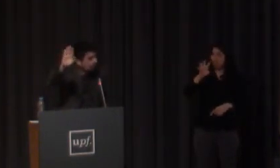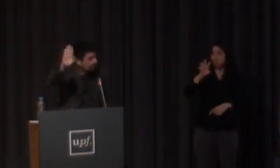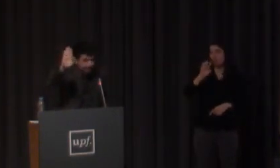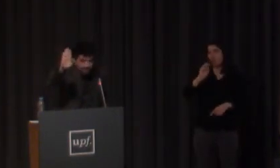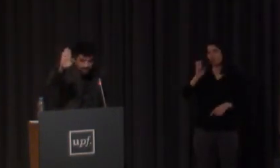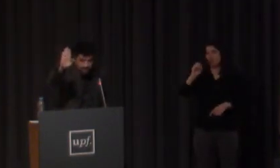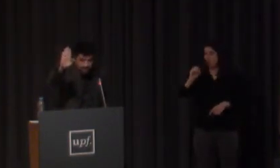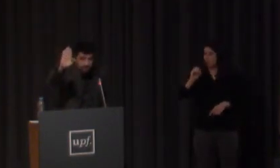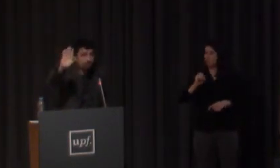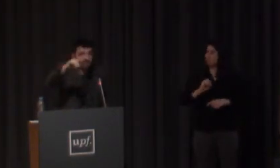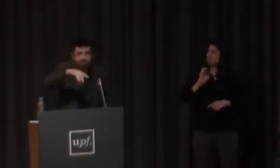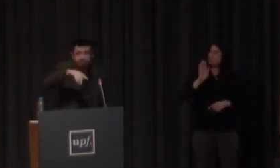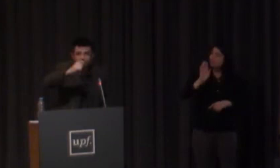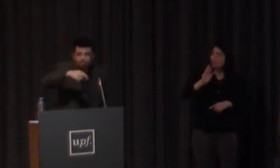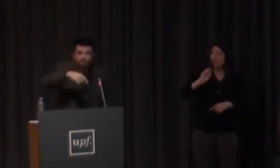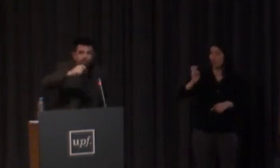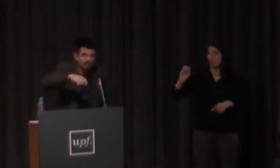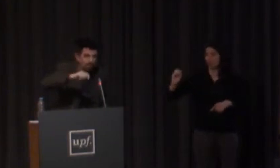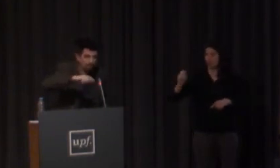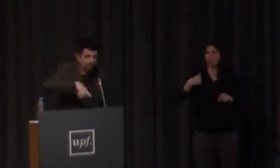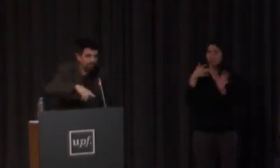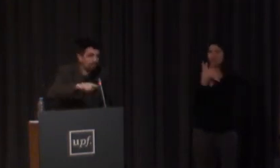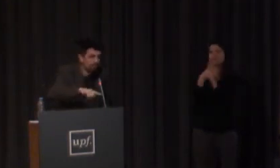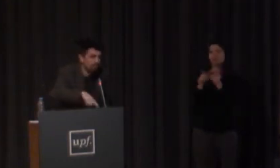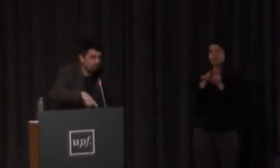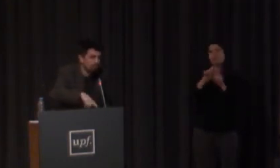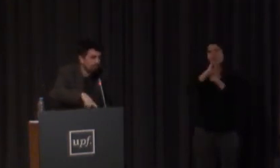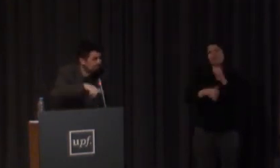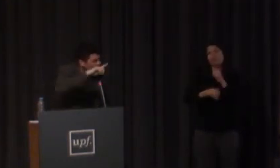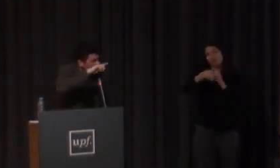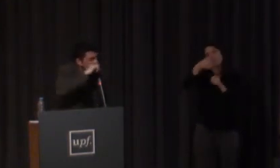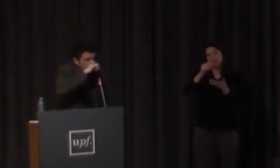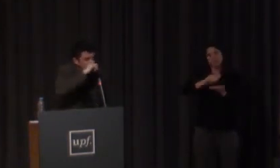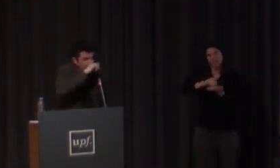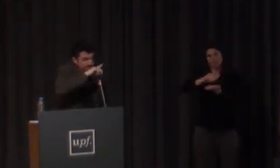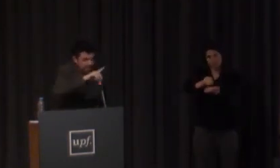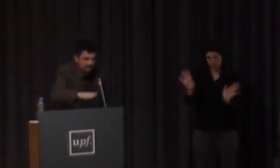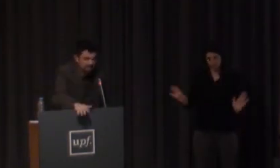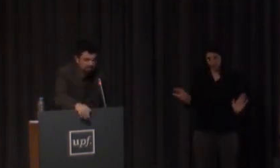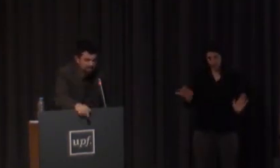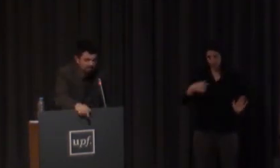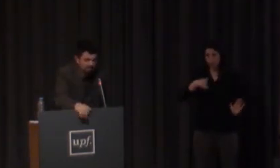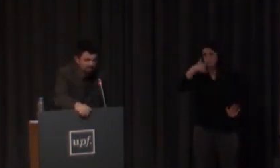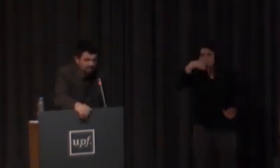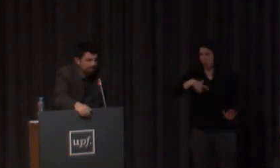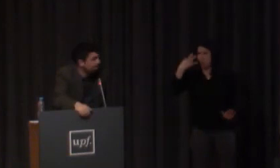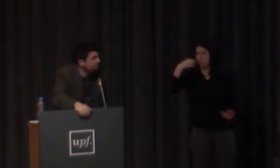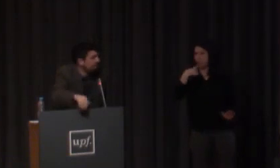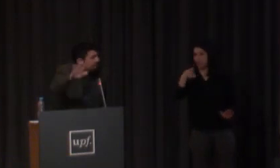otra O esta esto les hablo de configuraciones más recurrentes no lo digo yo solo sino también esta investigación del